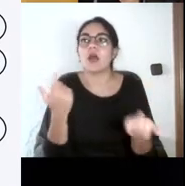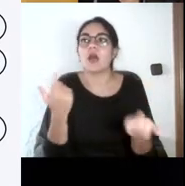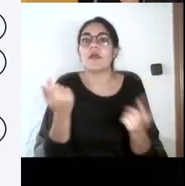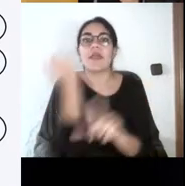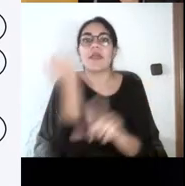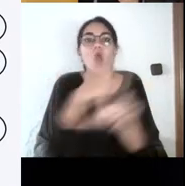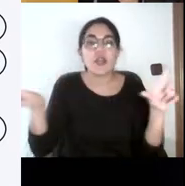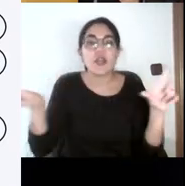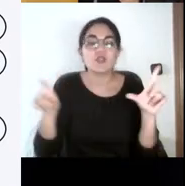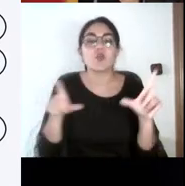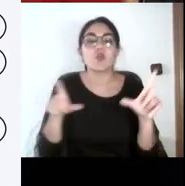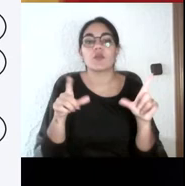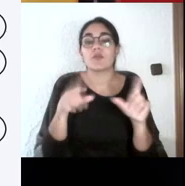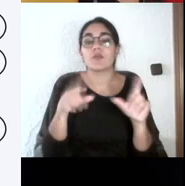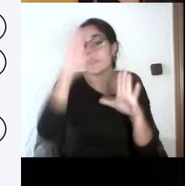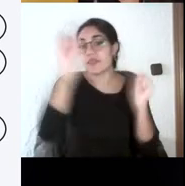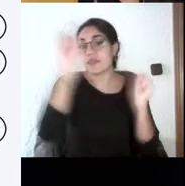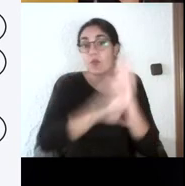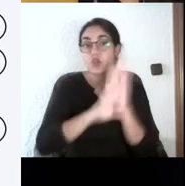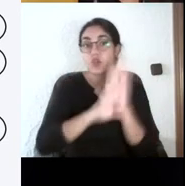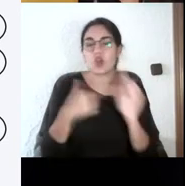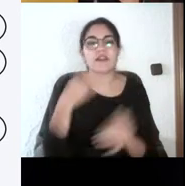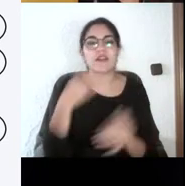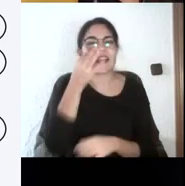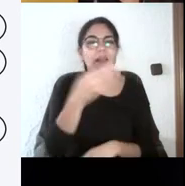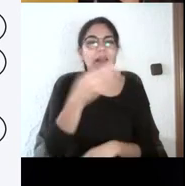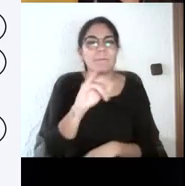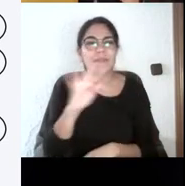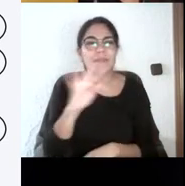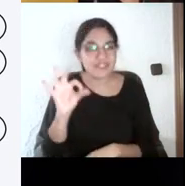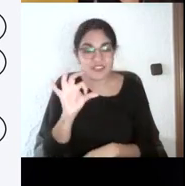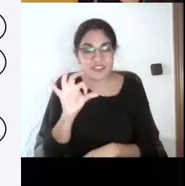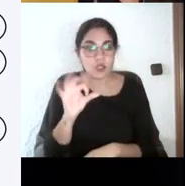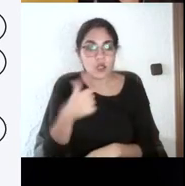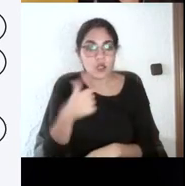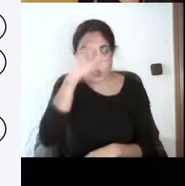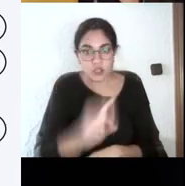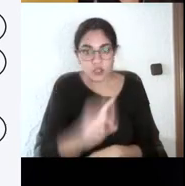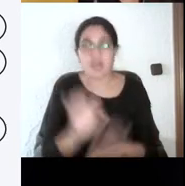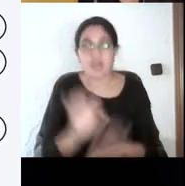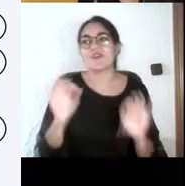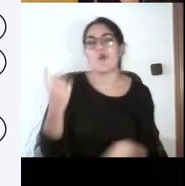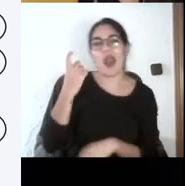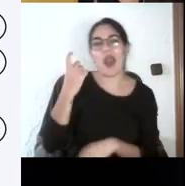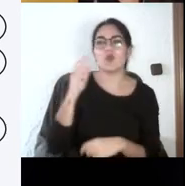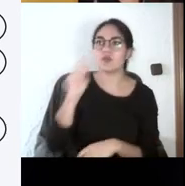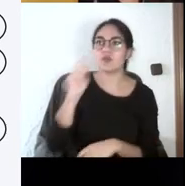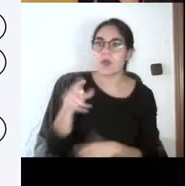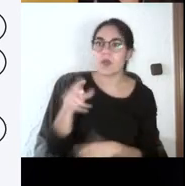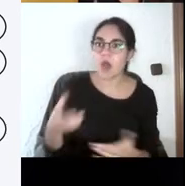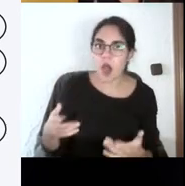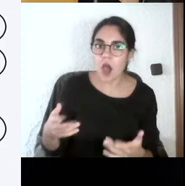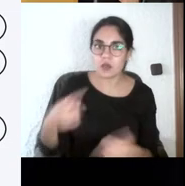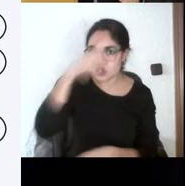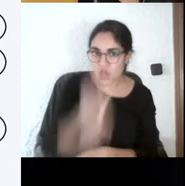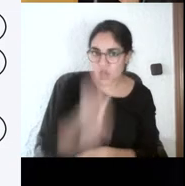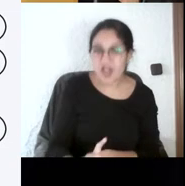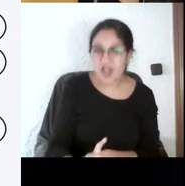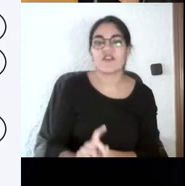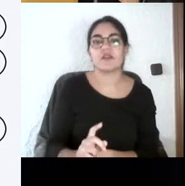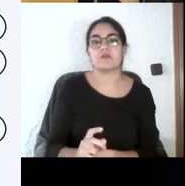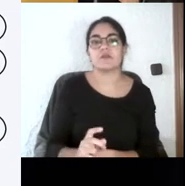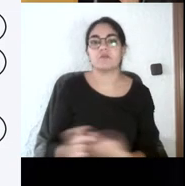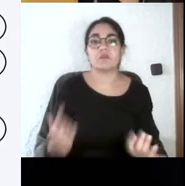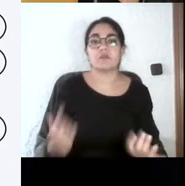protocolo TCP y tal, no sé cuántos bits tiene. Pero no es algo que me preocupe en el